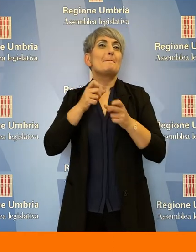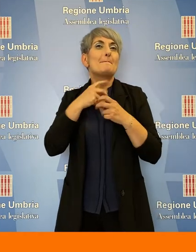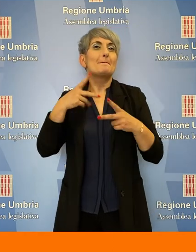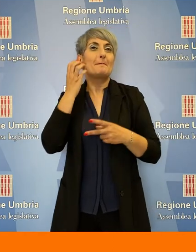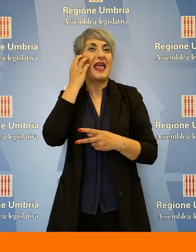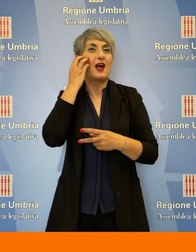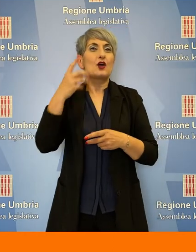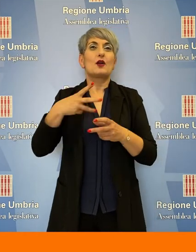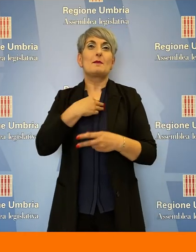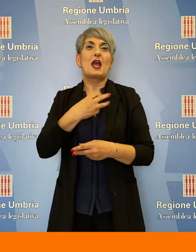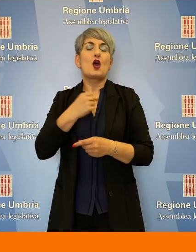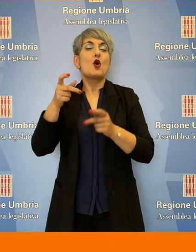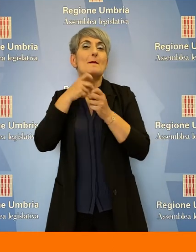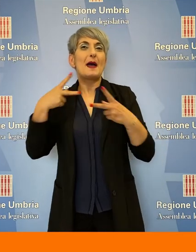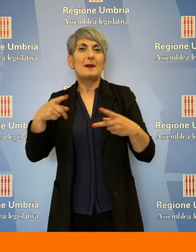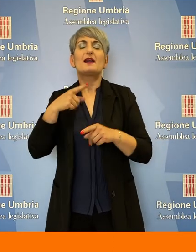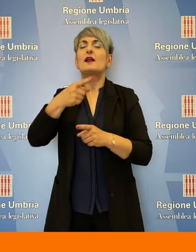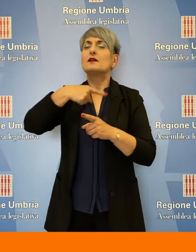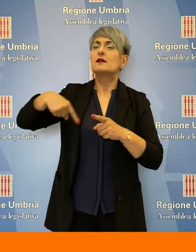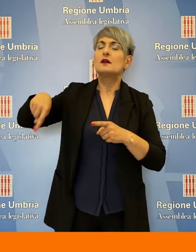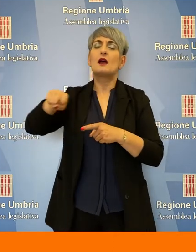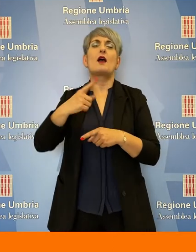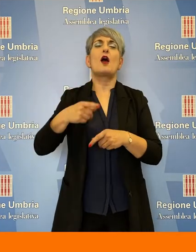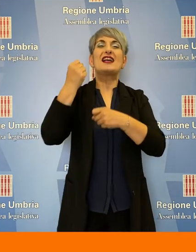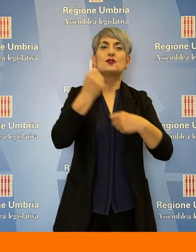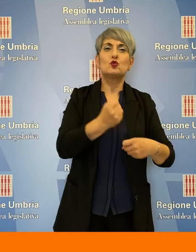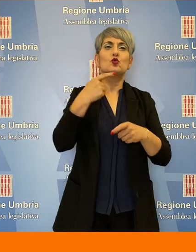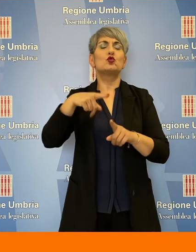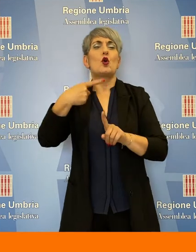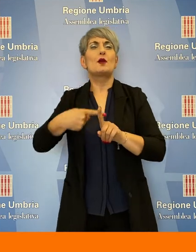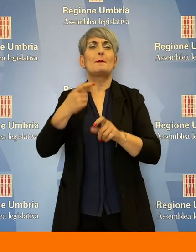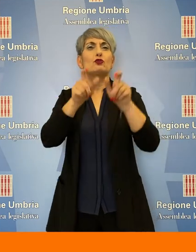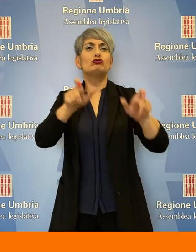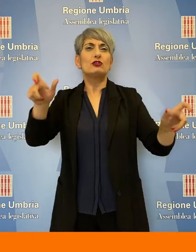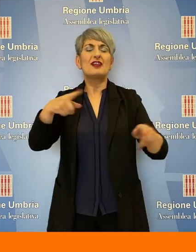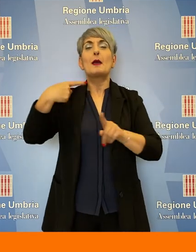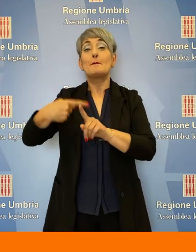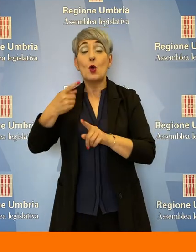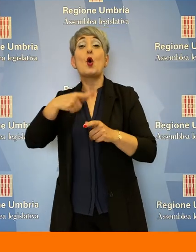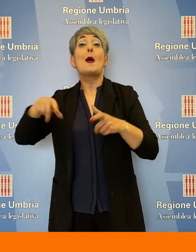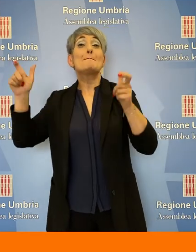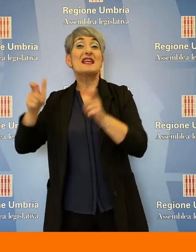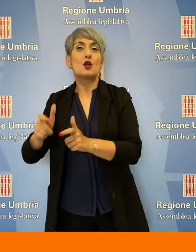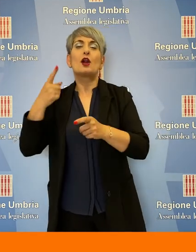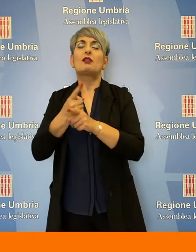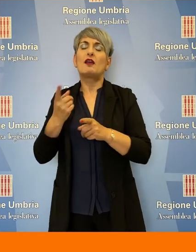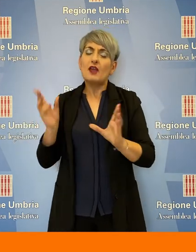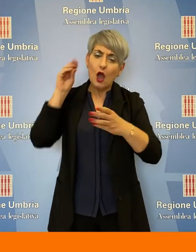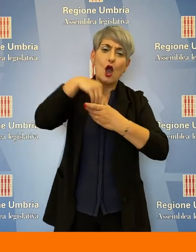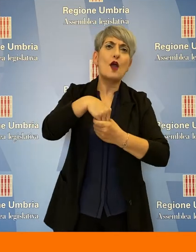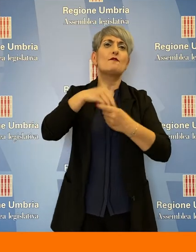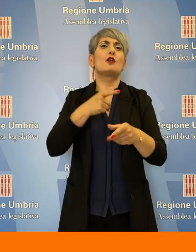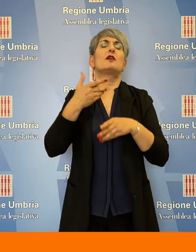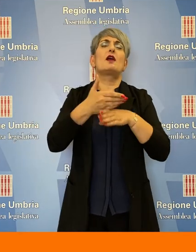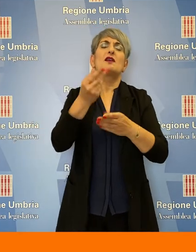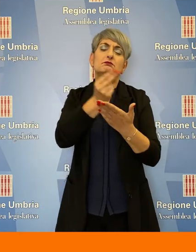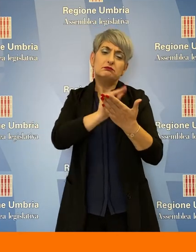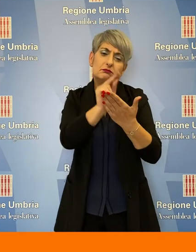minoranza devono essere messi nelle condizioni di contribuire alla stesura del nuovo piano e al riassetto del sistema sanitario regionale,